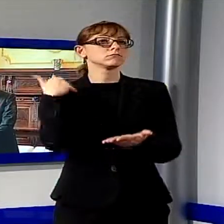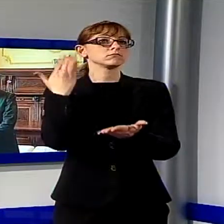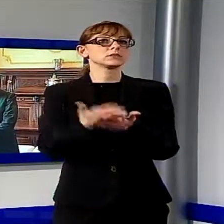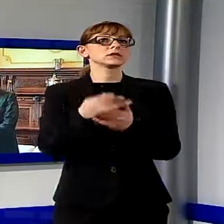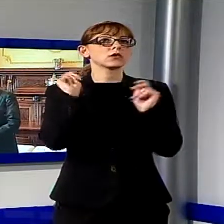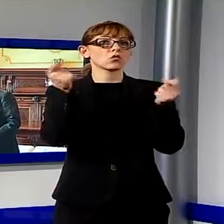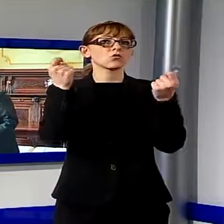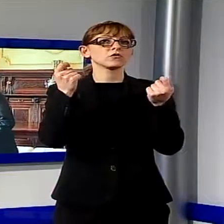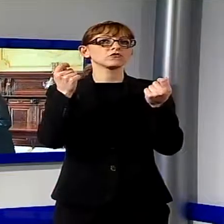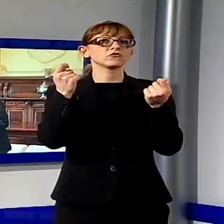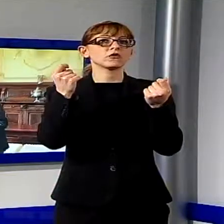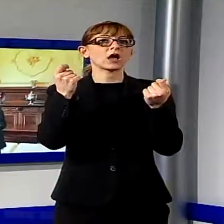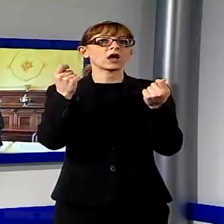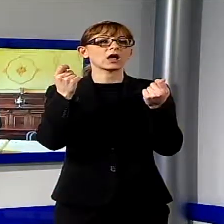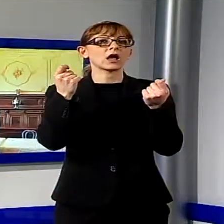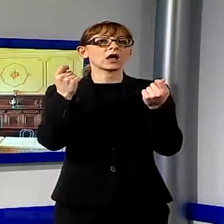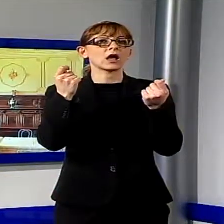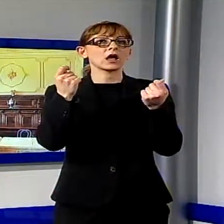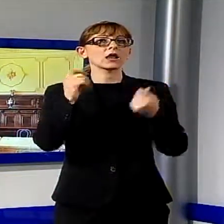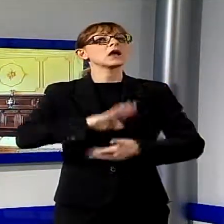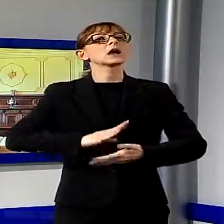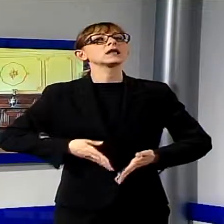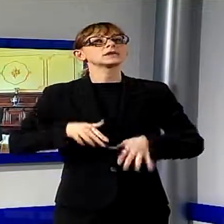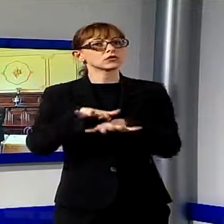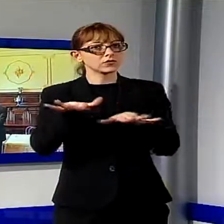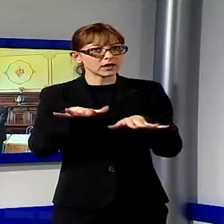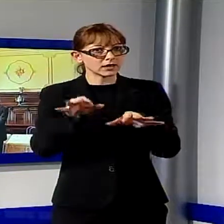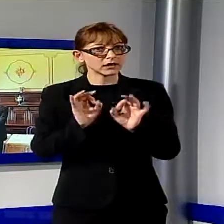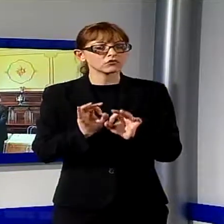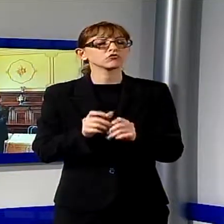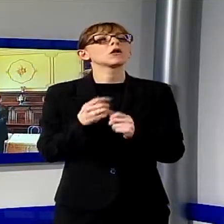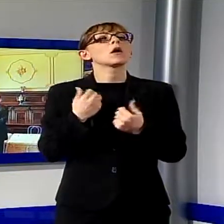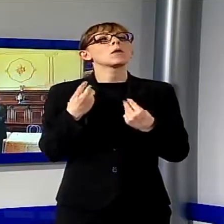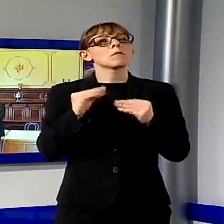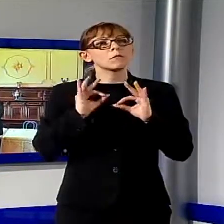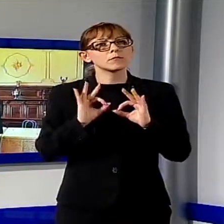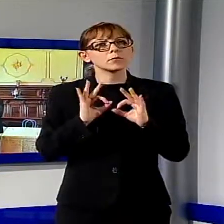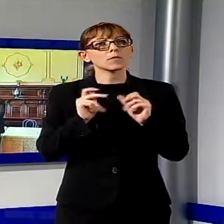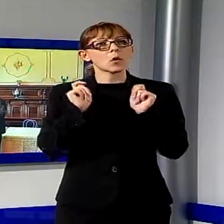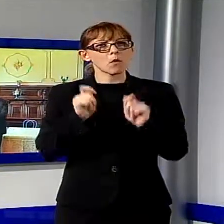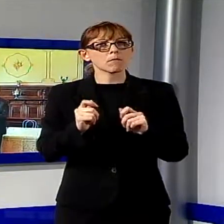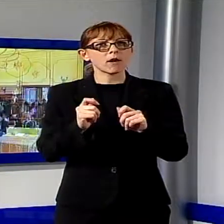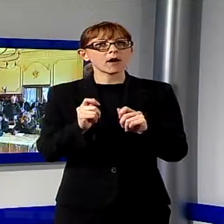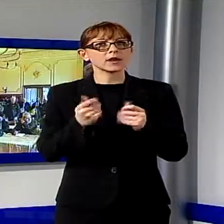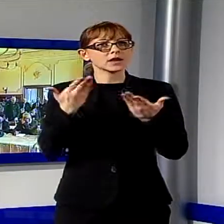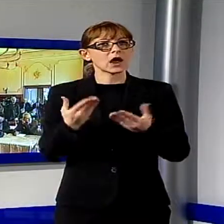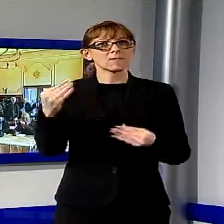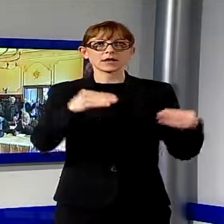Viareggio. Terminato il carnevale, a Viareggio inizia l'altro, quello della campagna elettorale per l'elezione a sindaco della